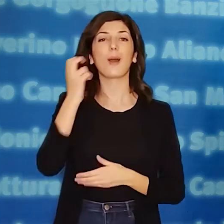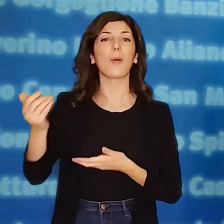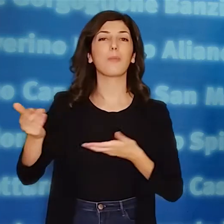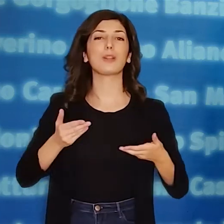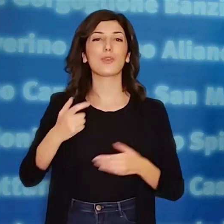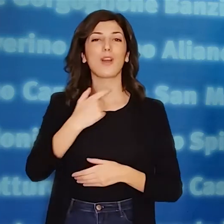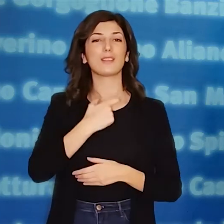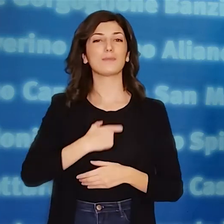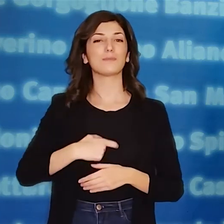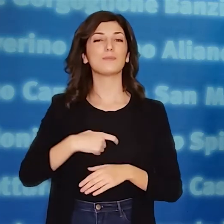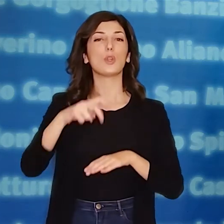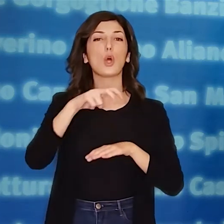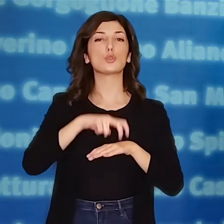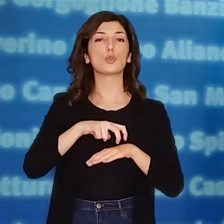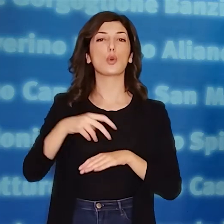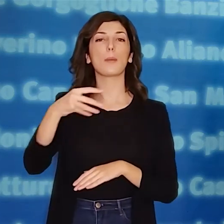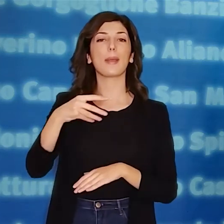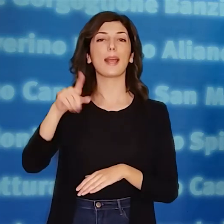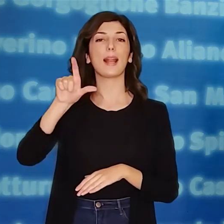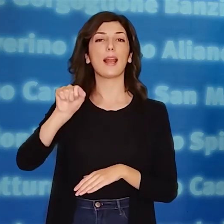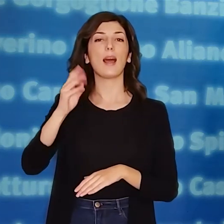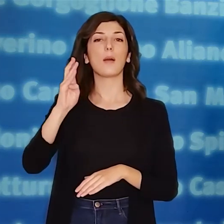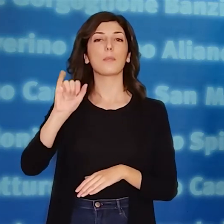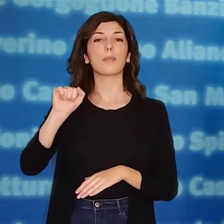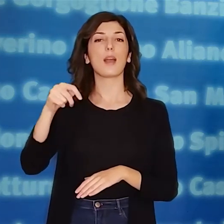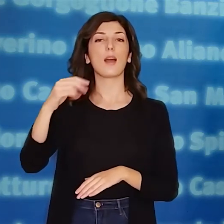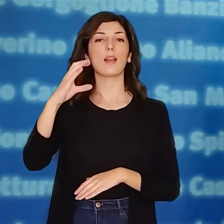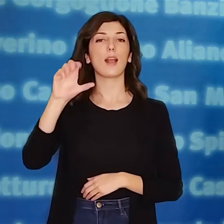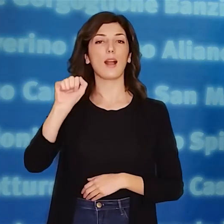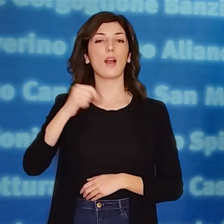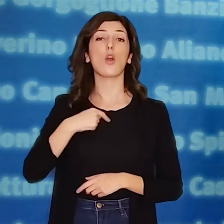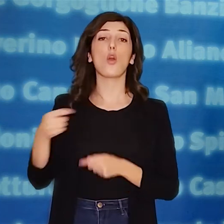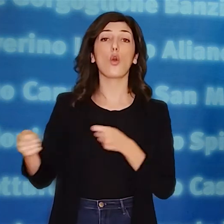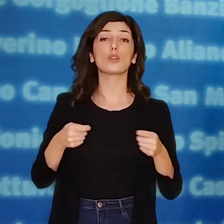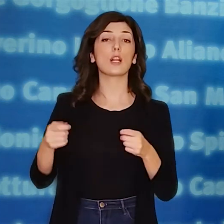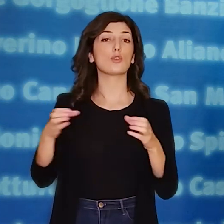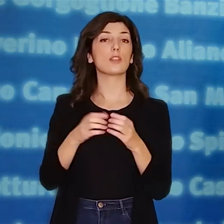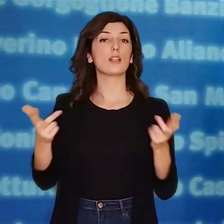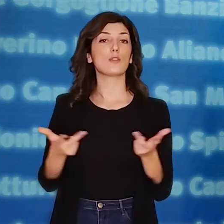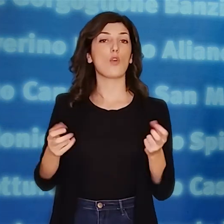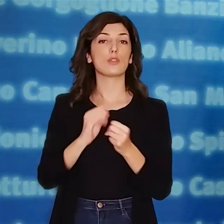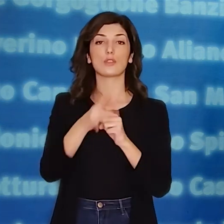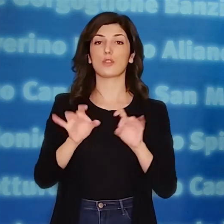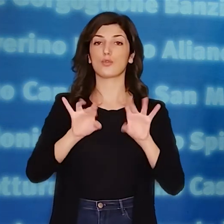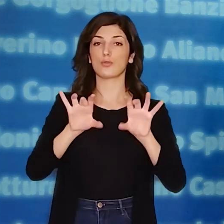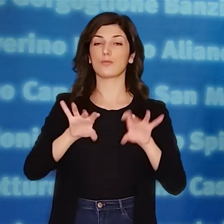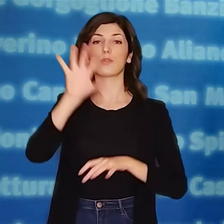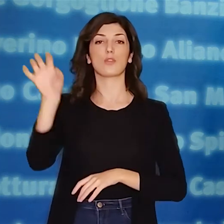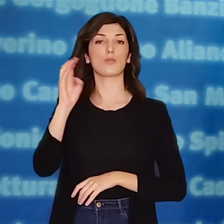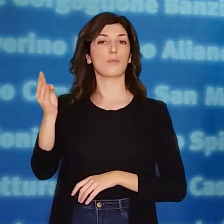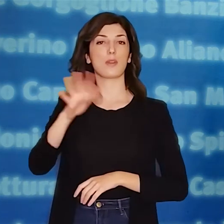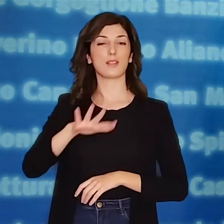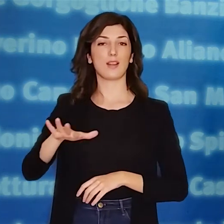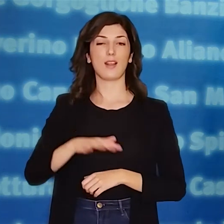Ben trovati, sono il dottor Michele Labbianca, coordinatore della Task Force Nuo Coronavirus della Regione Basilicata.